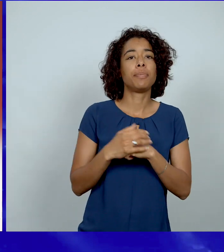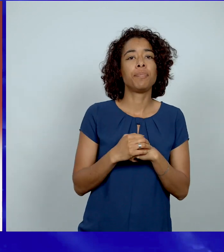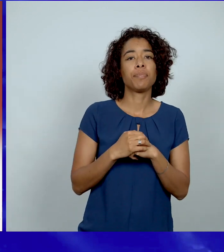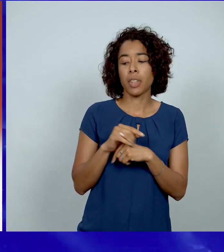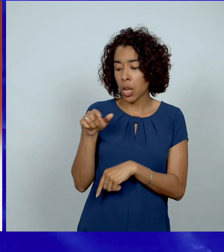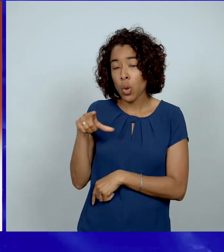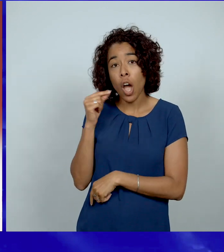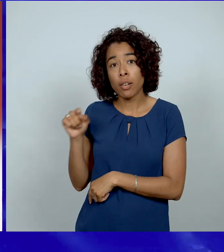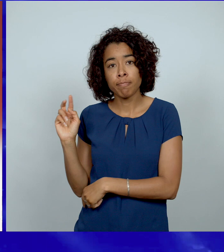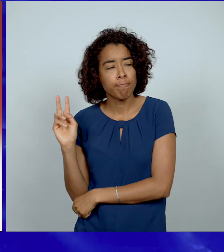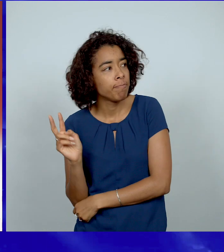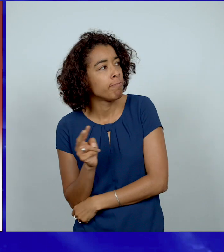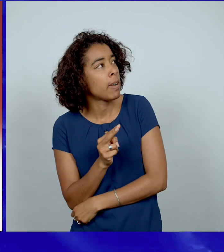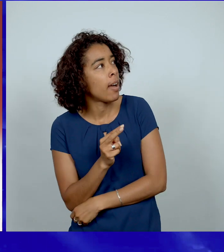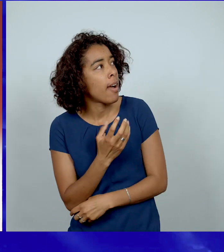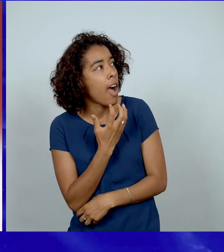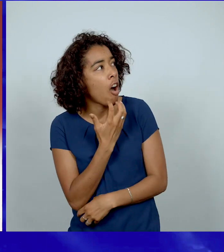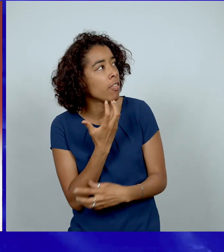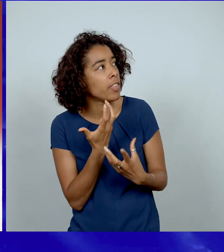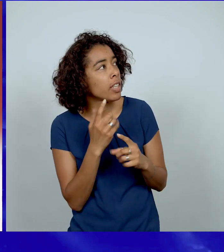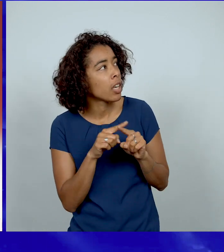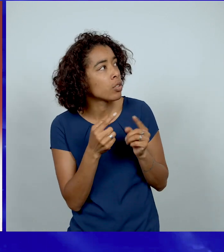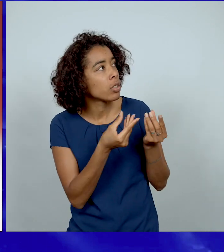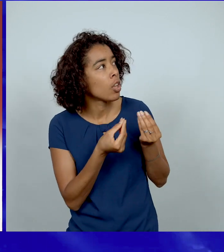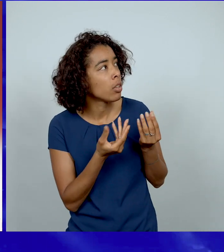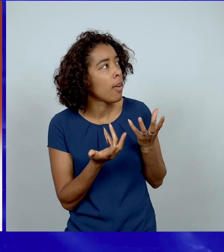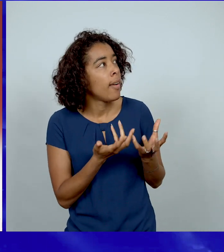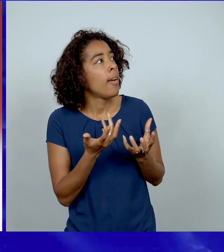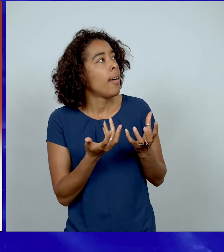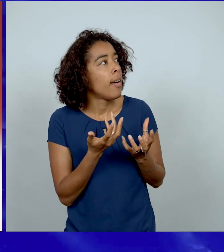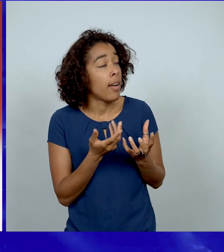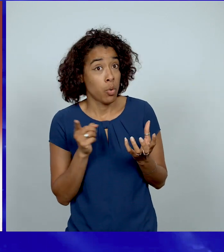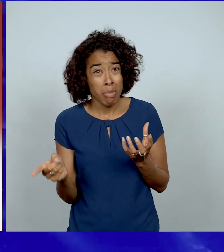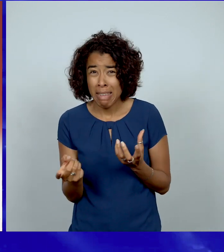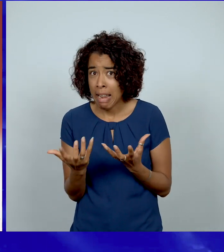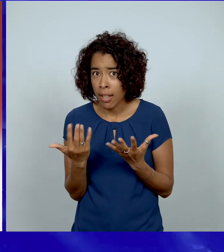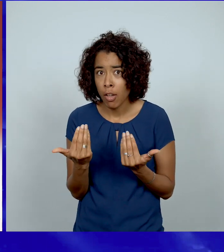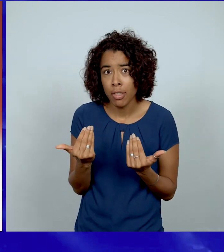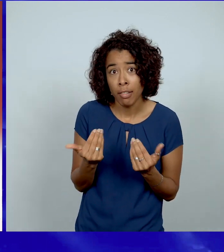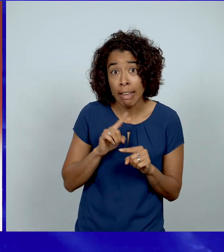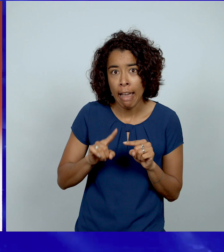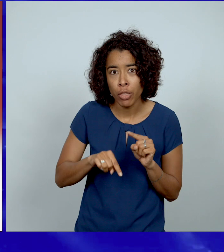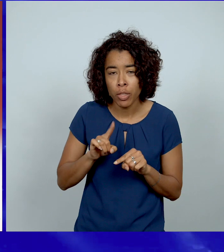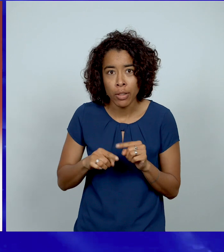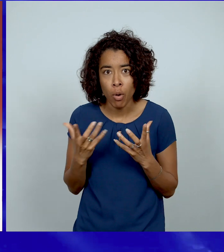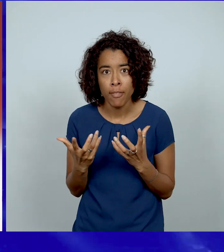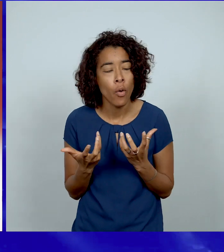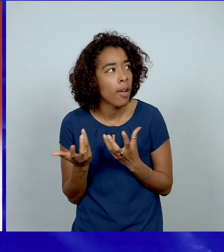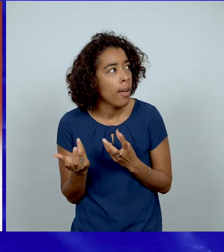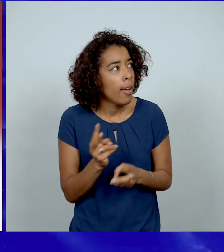regarder Pierre et Jean et il s'attendait à recevoir d'eux quelque chose. Il s'attendait vraiment à un cadeau. Il s'attendait vraiment à quelque